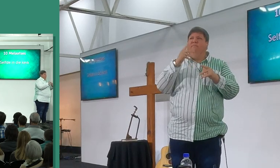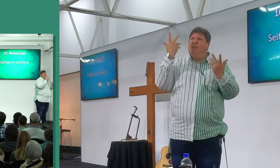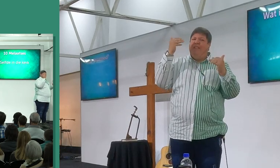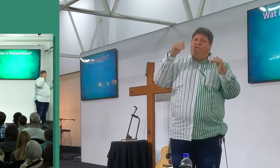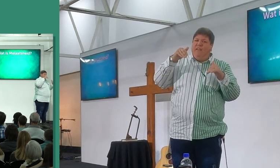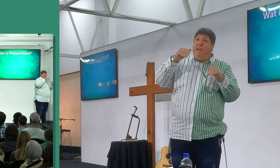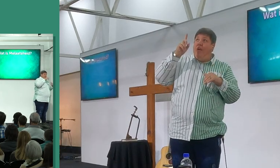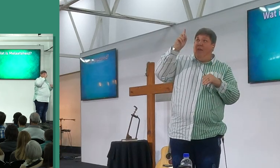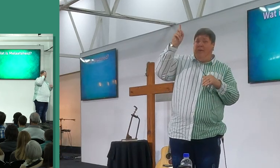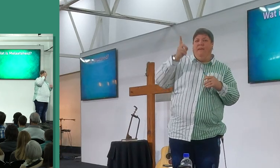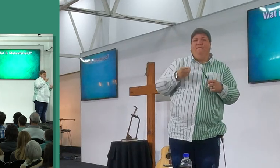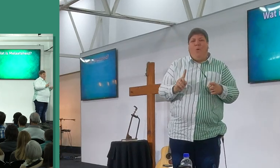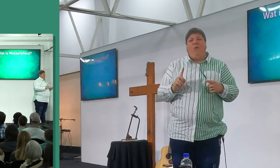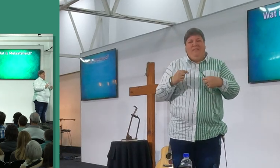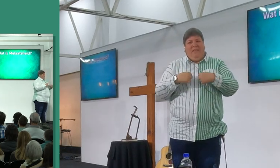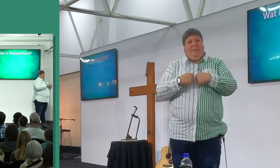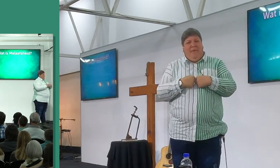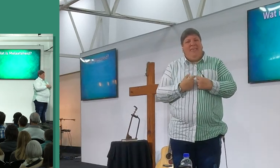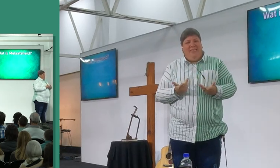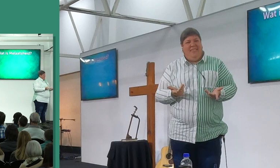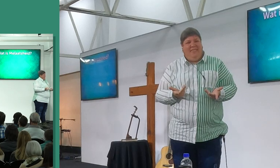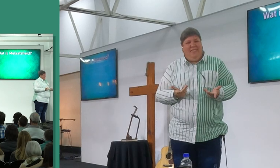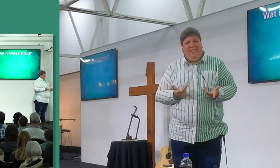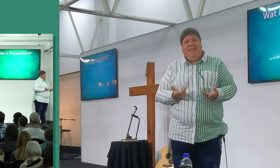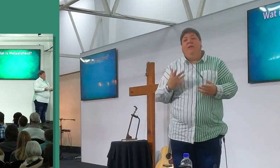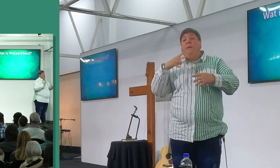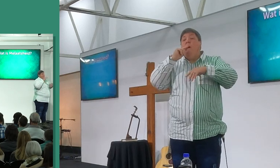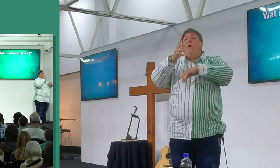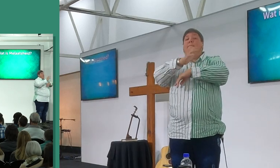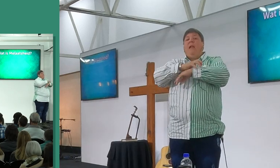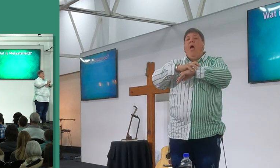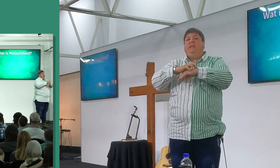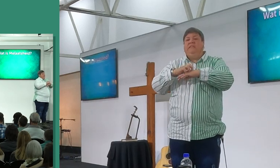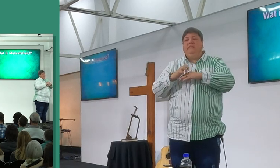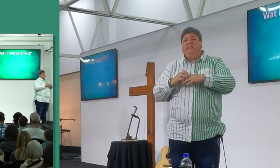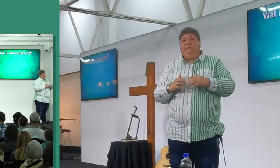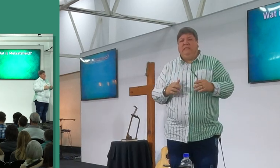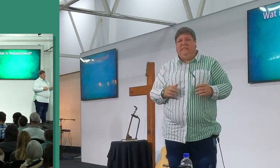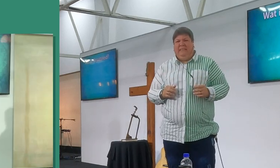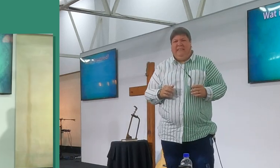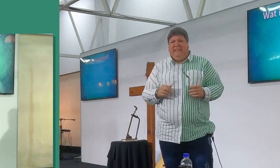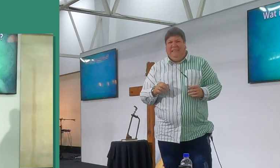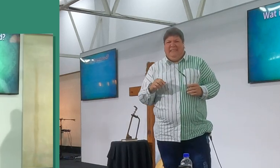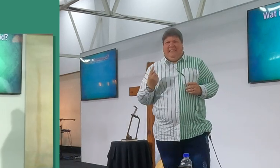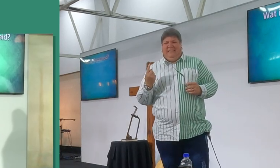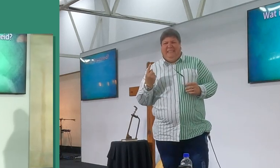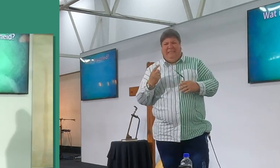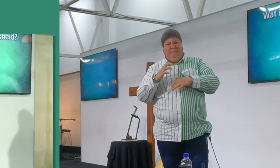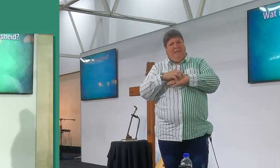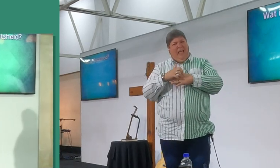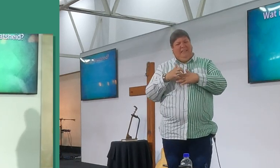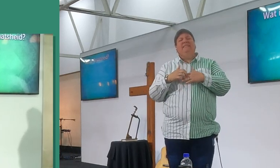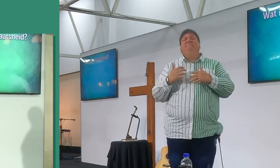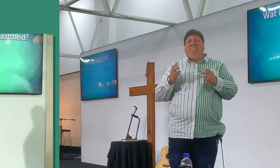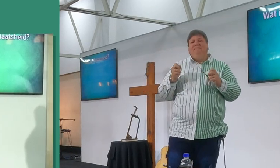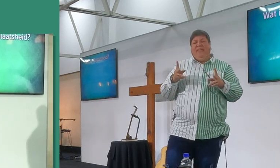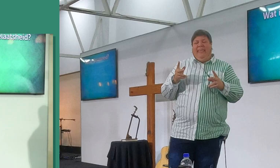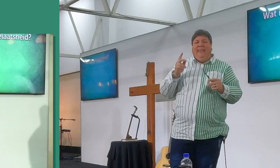van my? Nou ok, kom ons praat een bykie oor my laatseid. Dis nou een lekker onderwerp moord, te praat my laatseid.